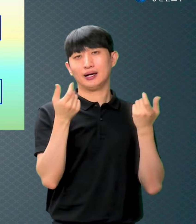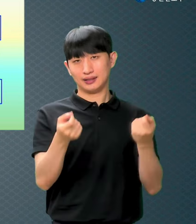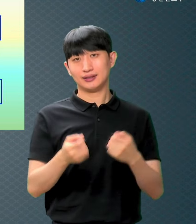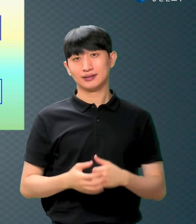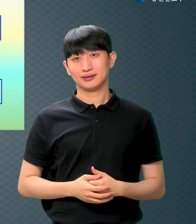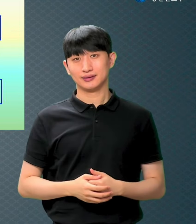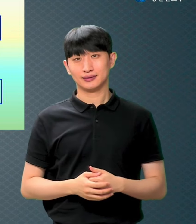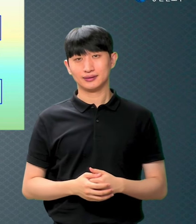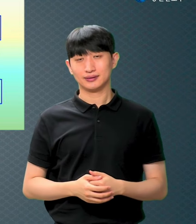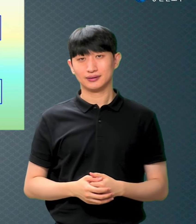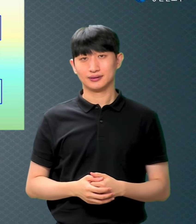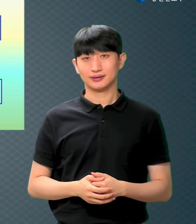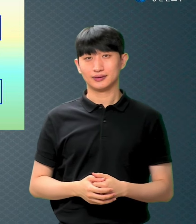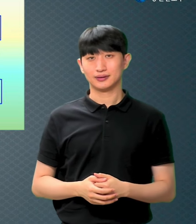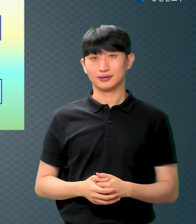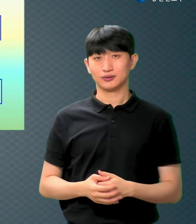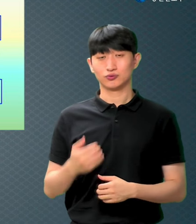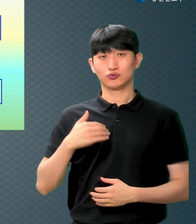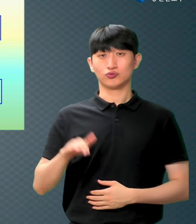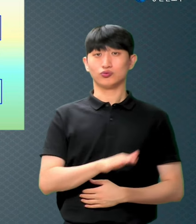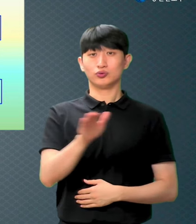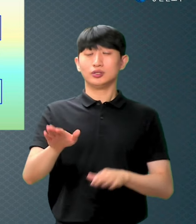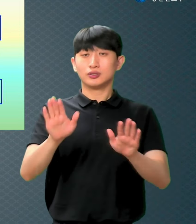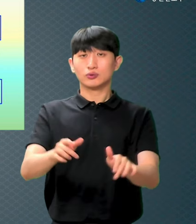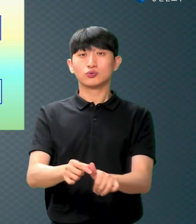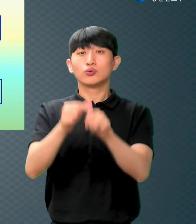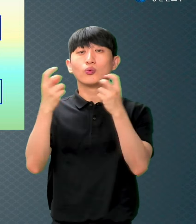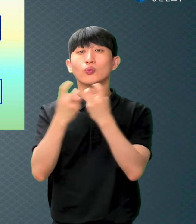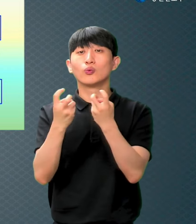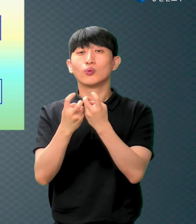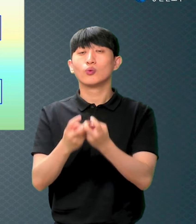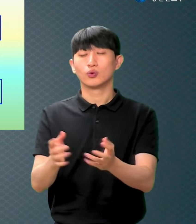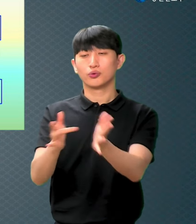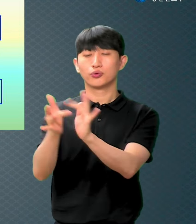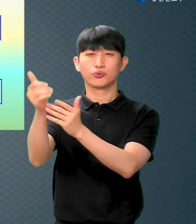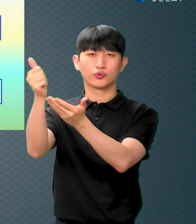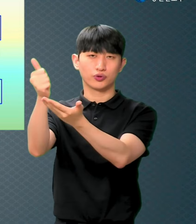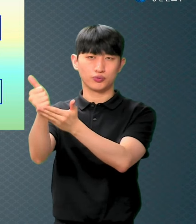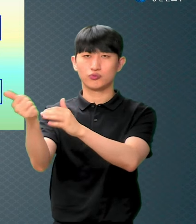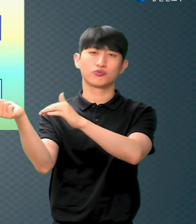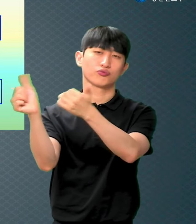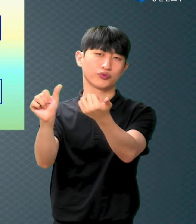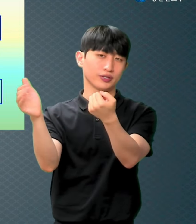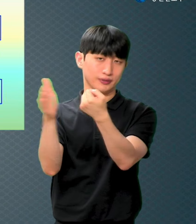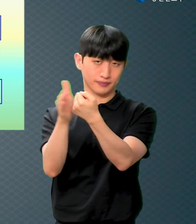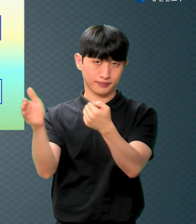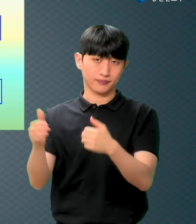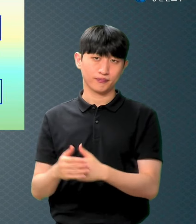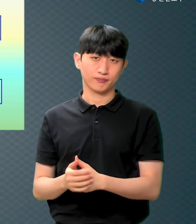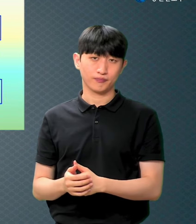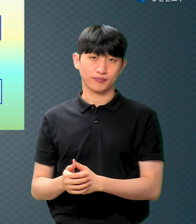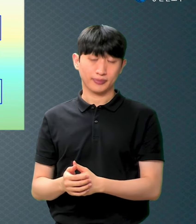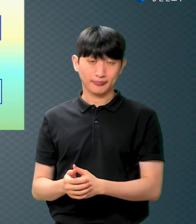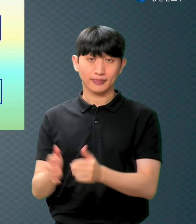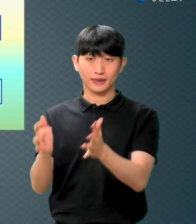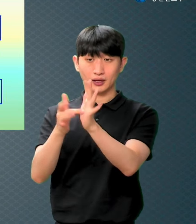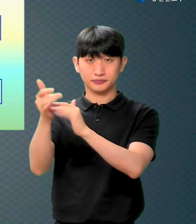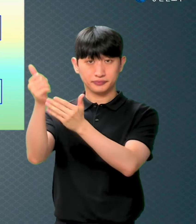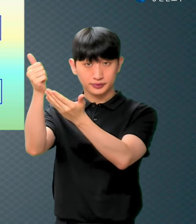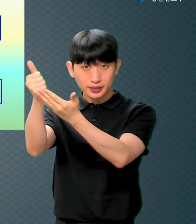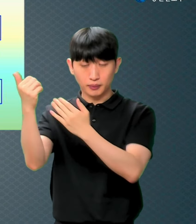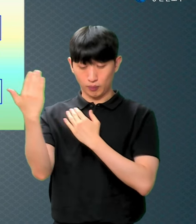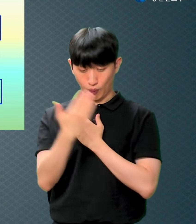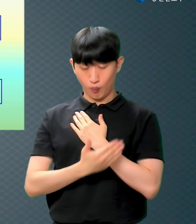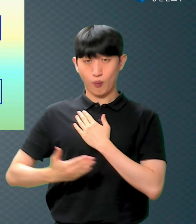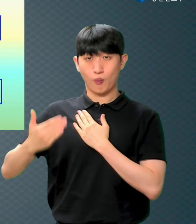우리가 어떻게 살게 됐냐 예수님이 죽어서 살게 된 거예요 그러니까 예수님의 몸은 뭐가